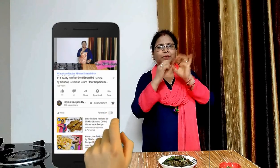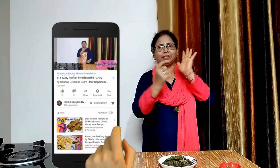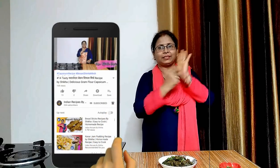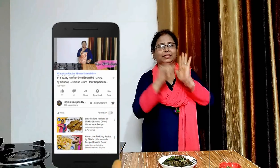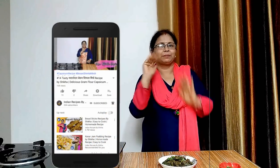ना पूर है